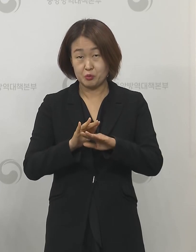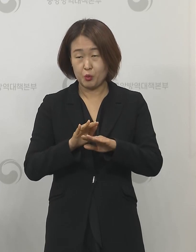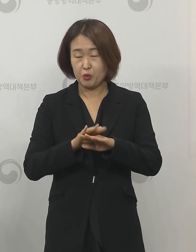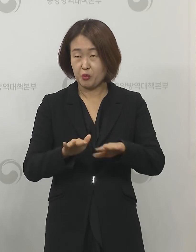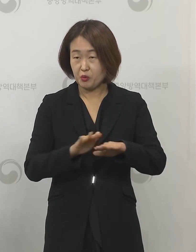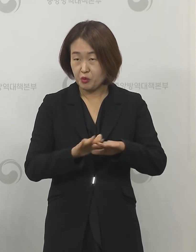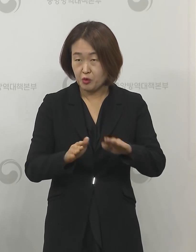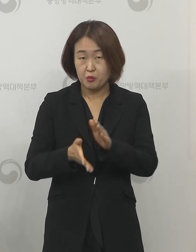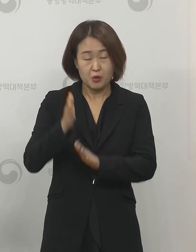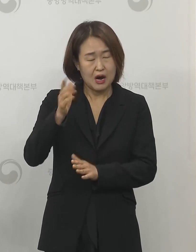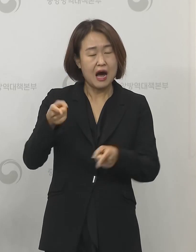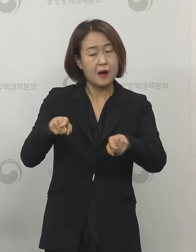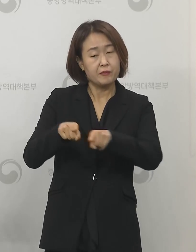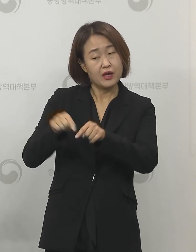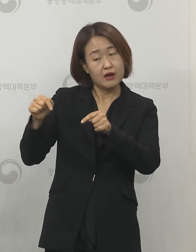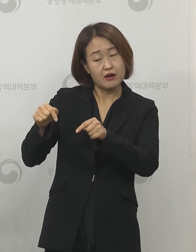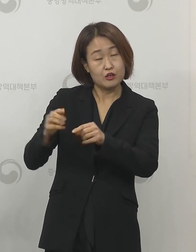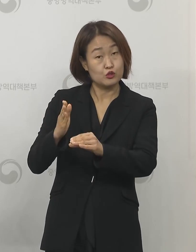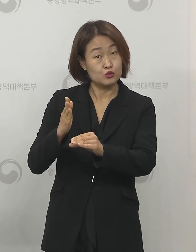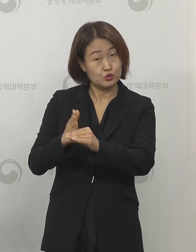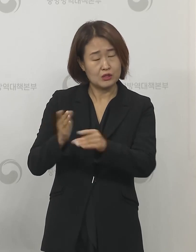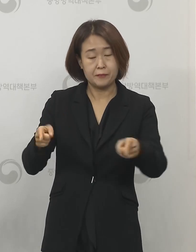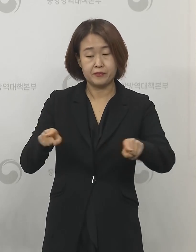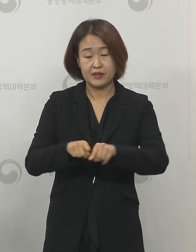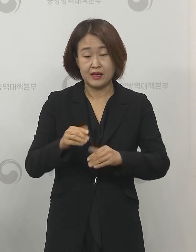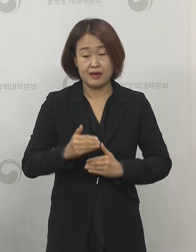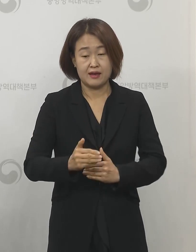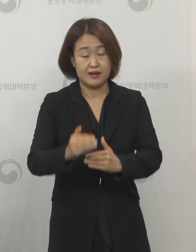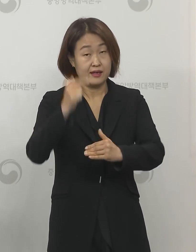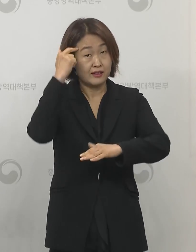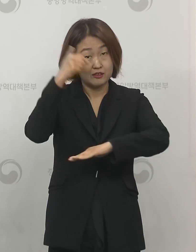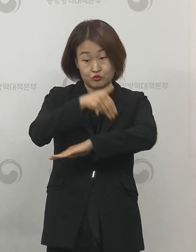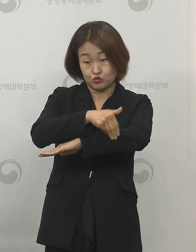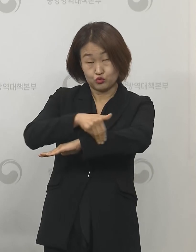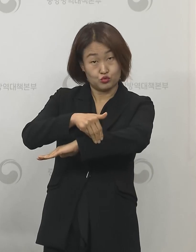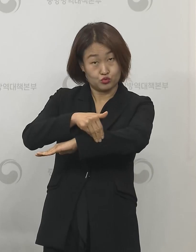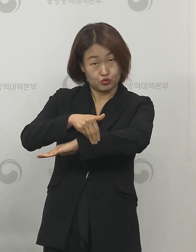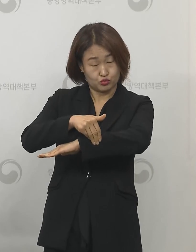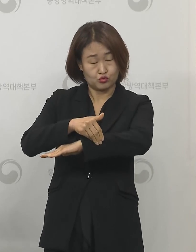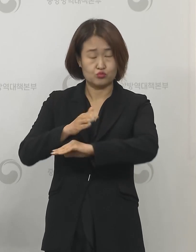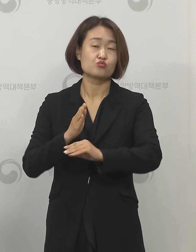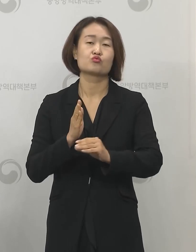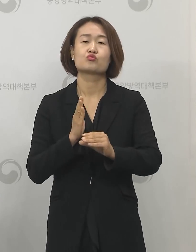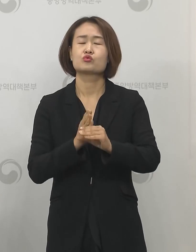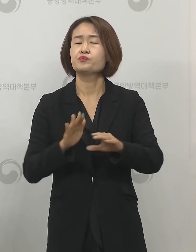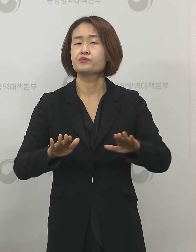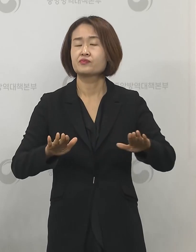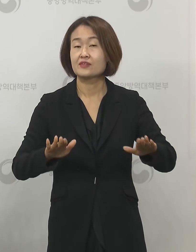협의 중에 있고 진행할 계획에 있습니다 현재도